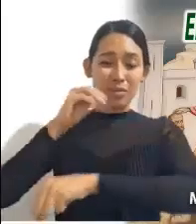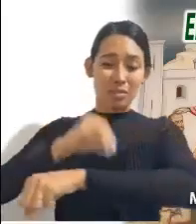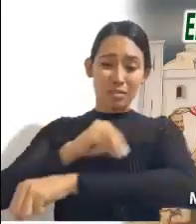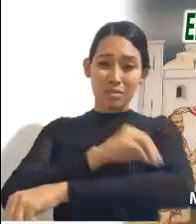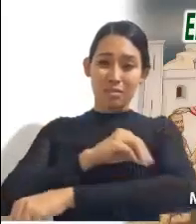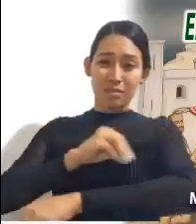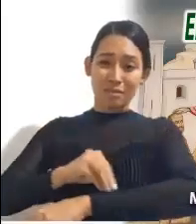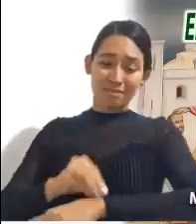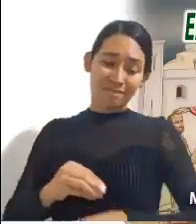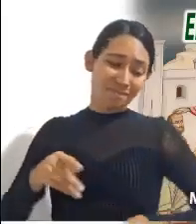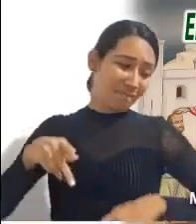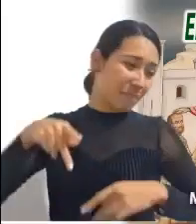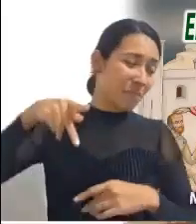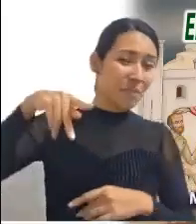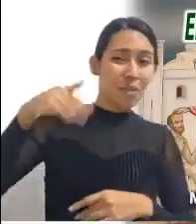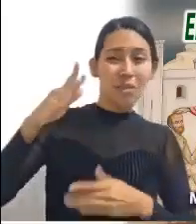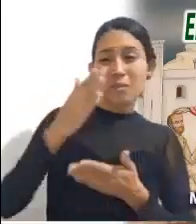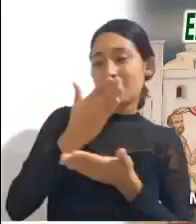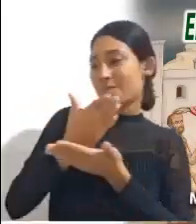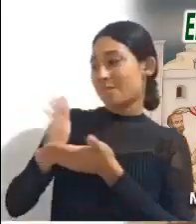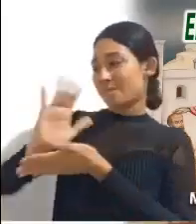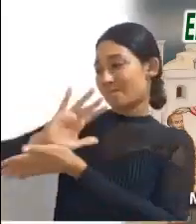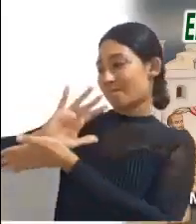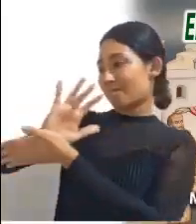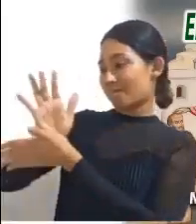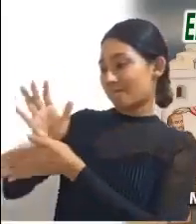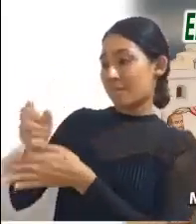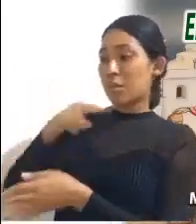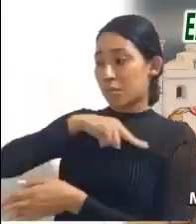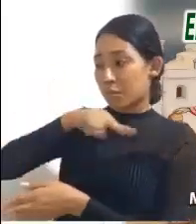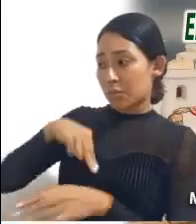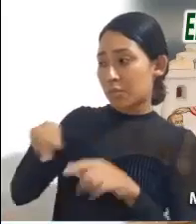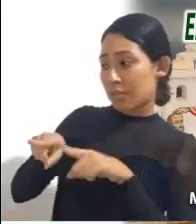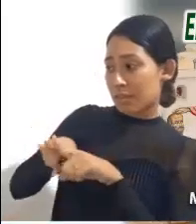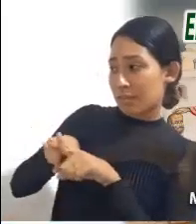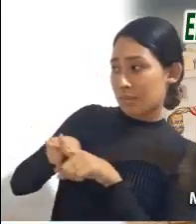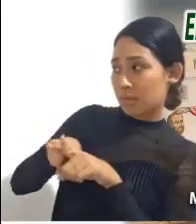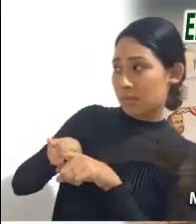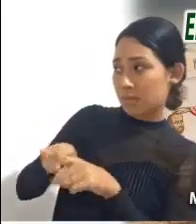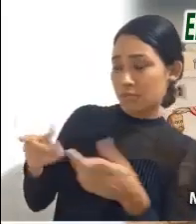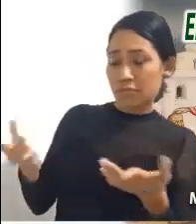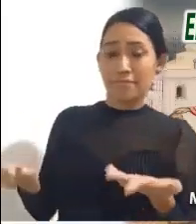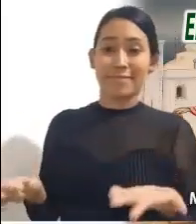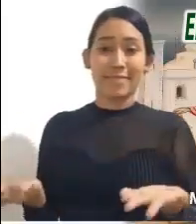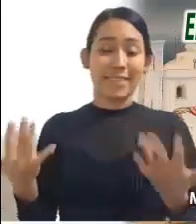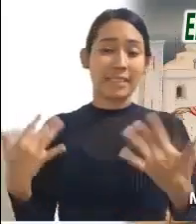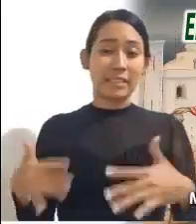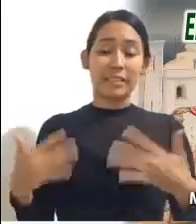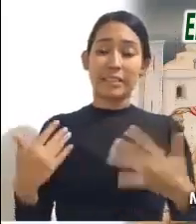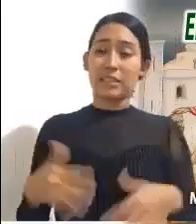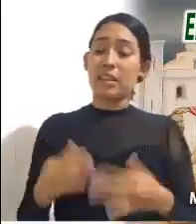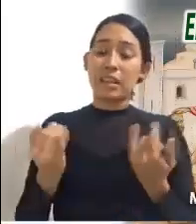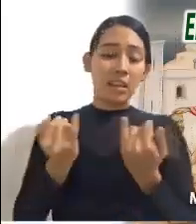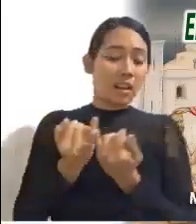muchos pretextos sirven para hacer a un lado a quienes son hermanos nuestros. Así, además de sus